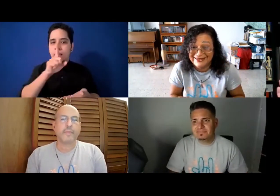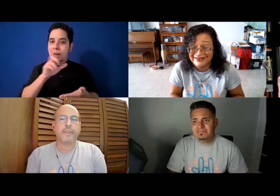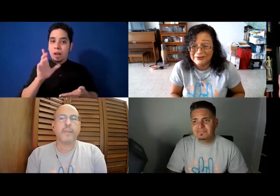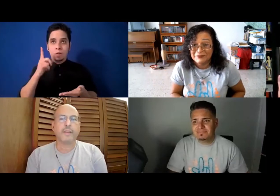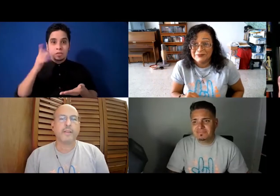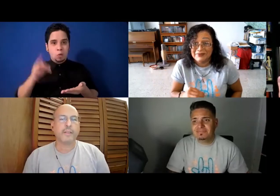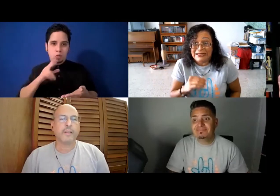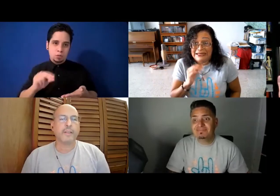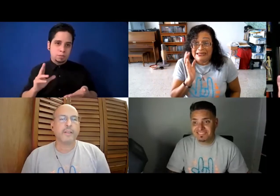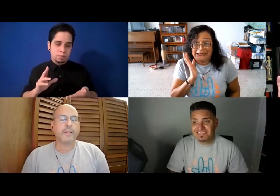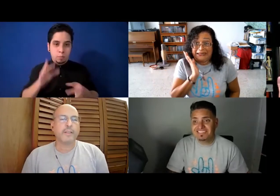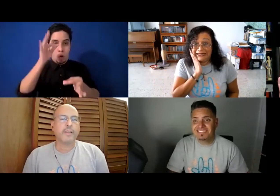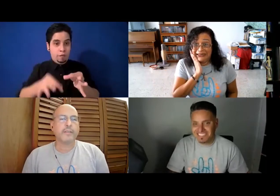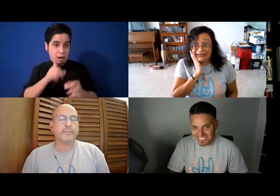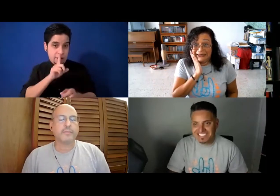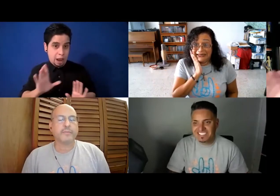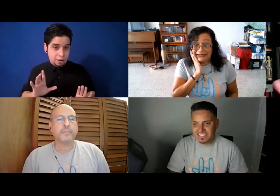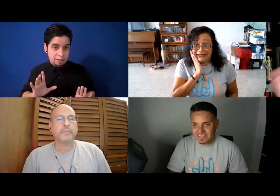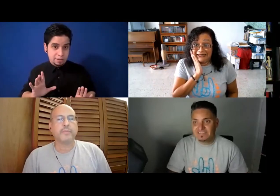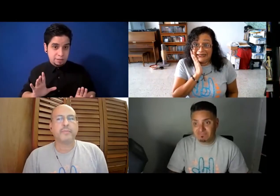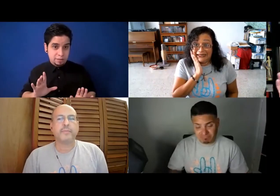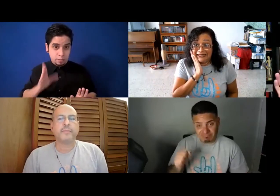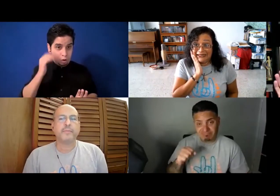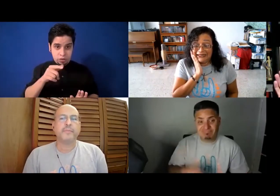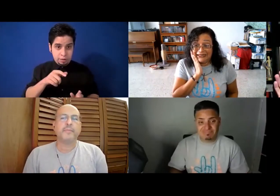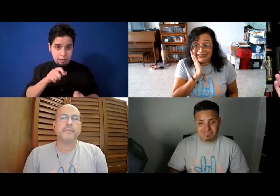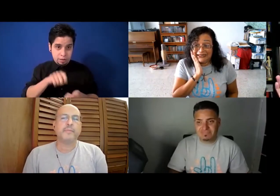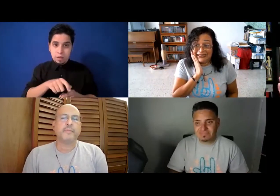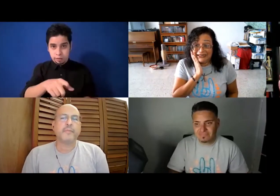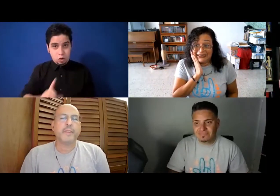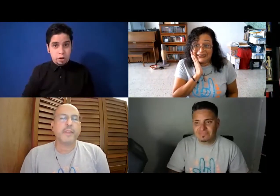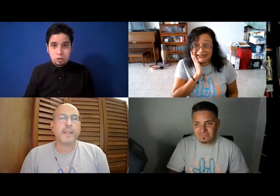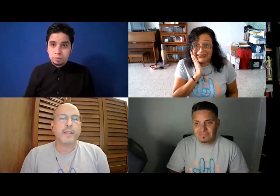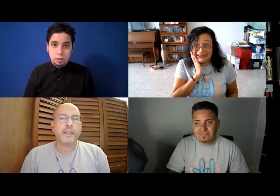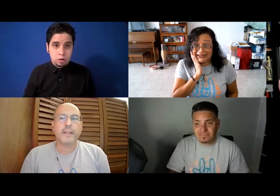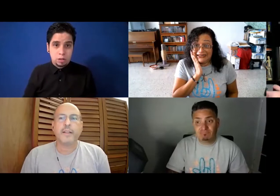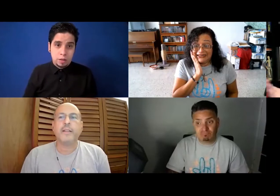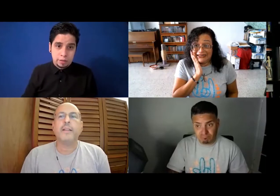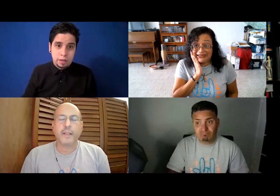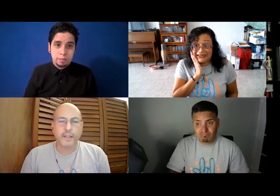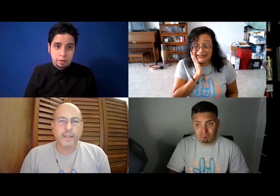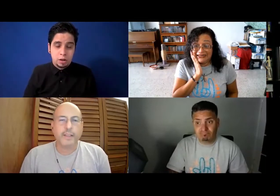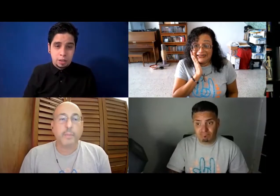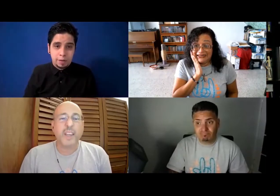Por fe, sí, porque tú no sabes ni el cambio que te dieron fue correcto. Es correcto, es correcto, así es. Y también,